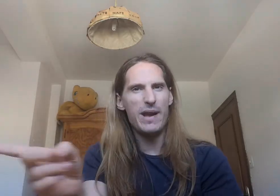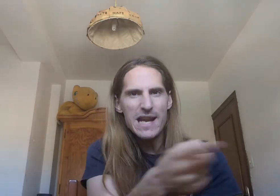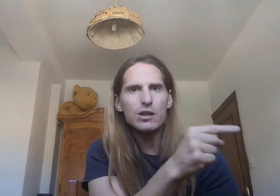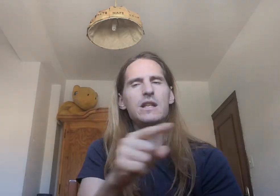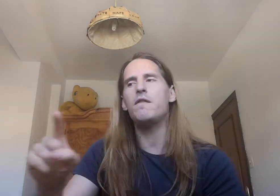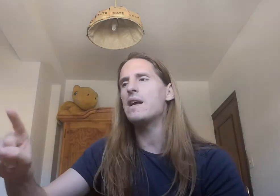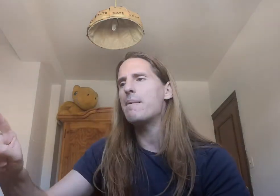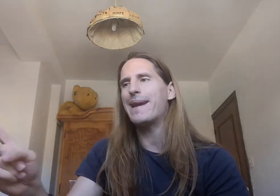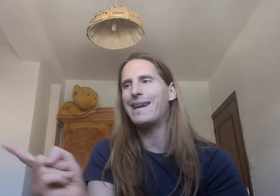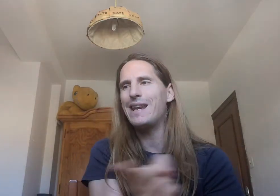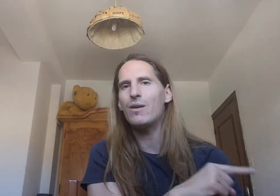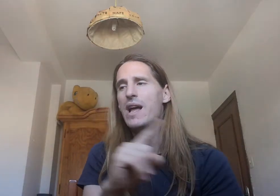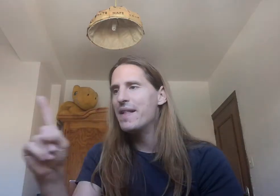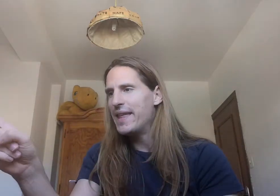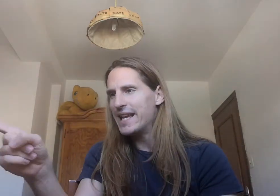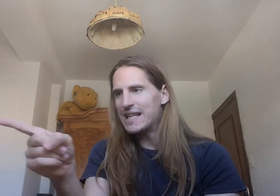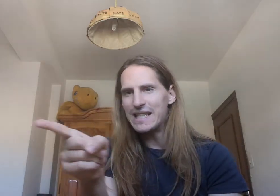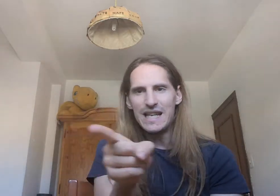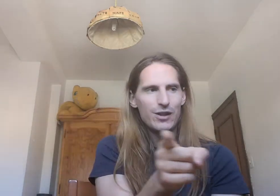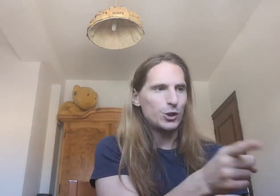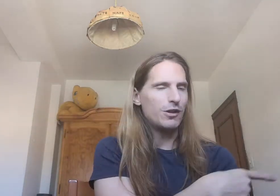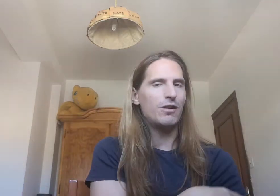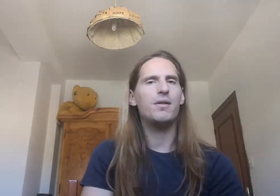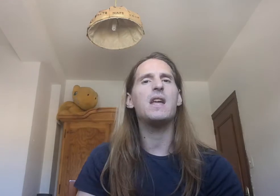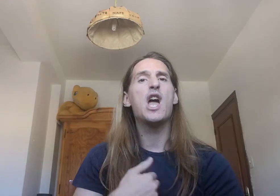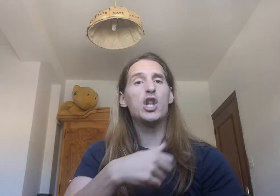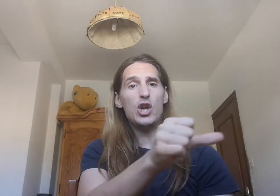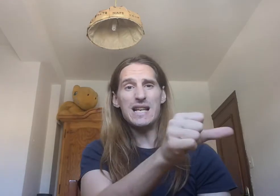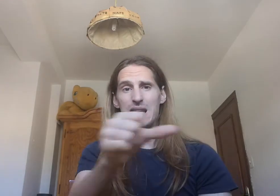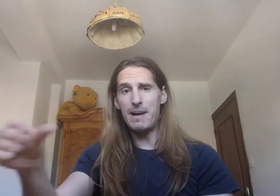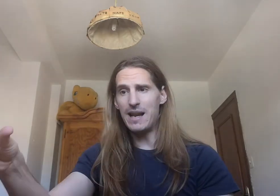eso significa barrido De que estás señalando Todos los días Yo la semana